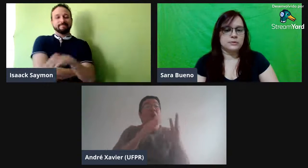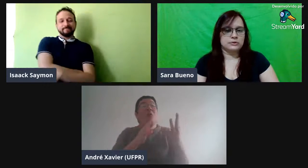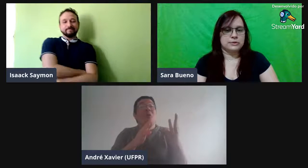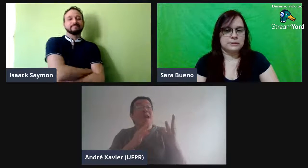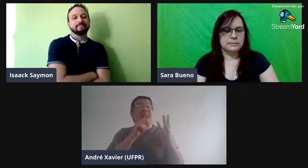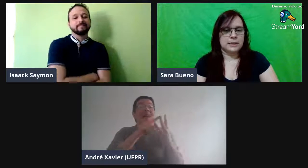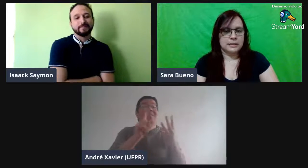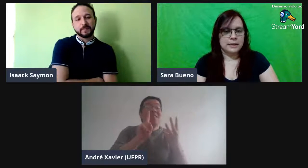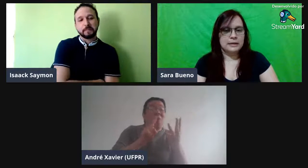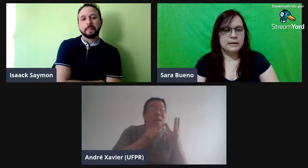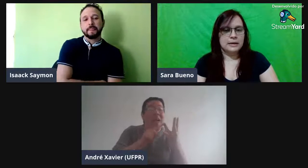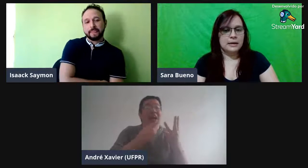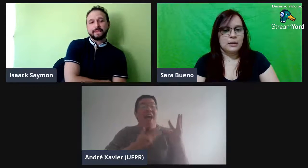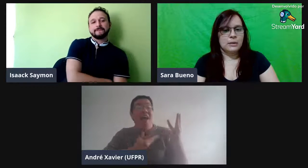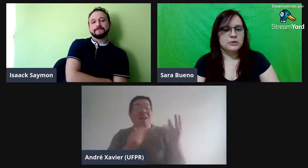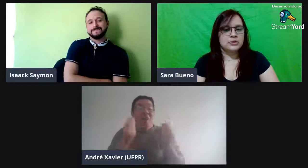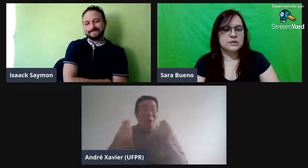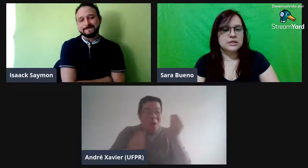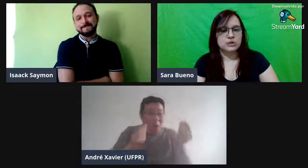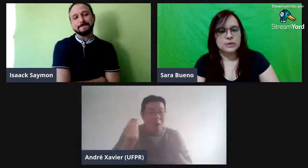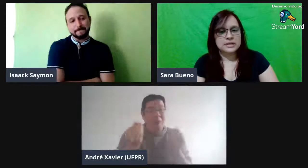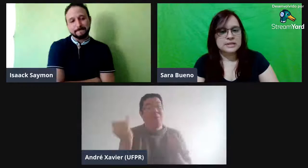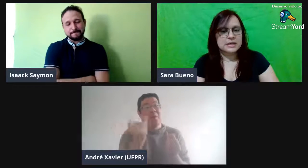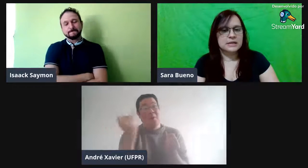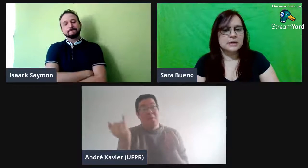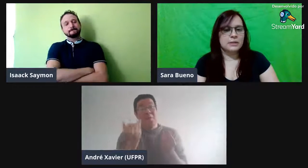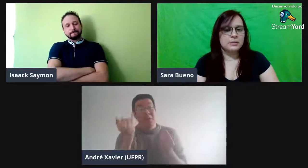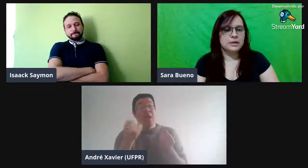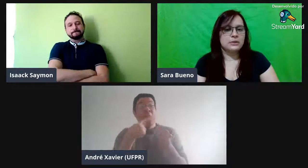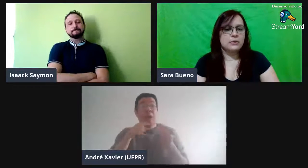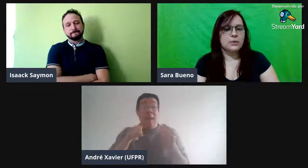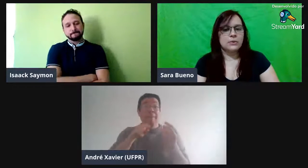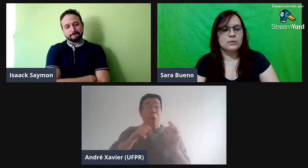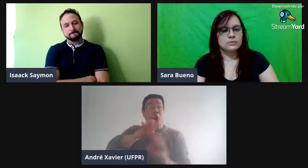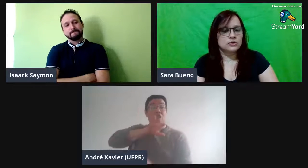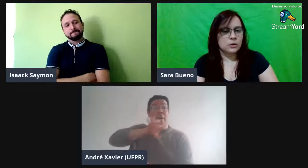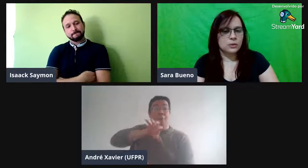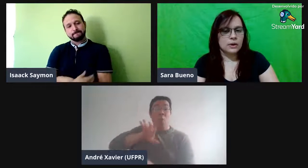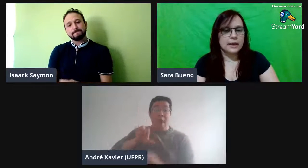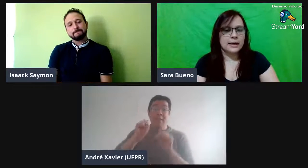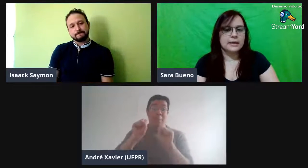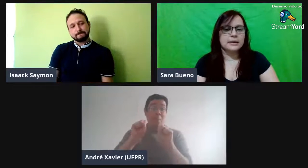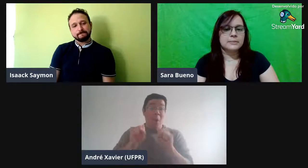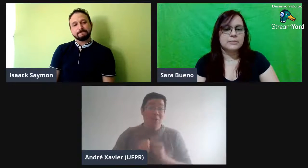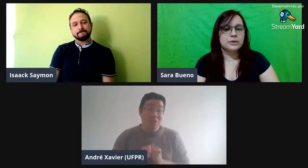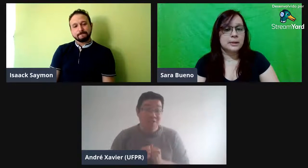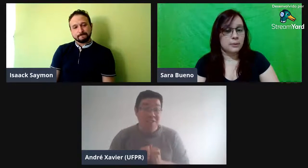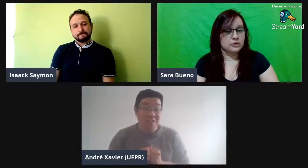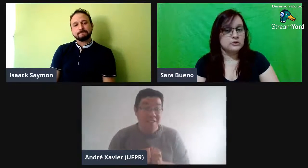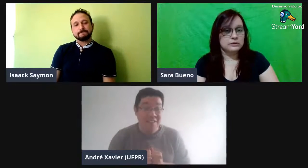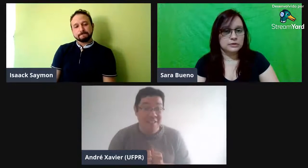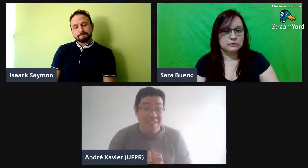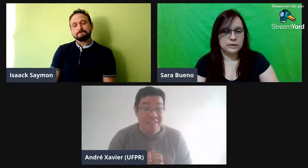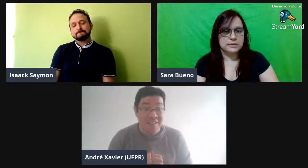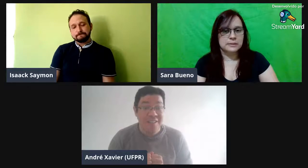pessoa também, né? Uma pessoa que seja conhecida, um amigo, só um colega, porque pode sofrer influência.